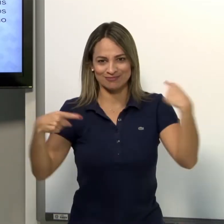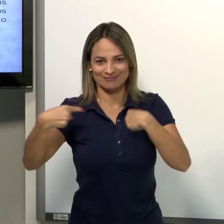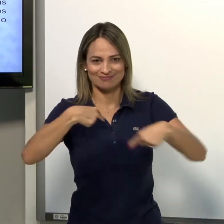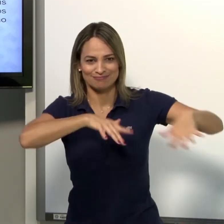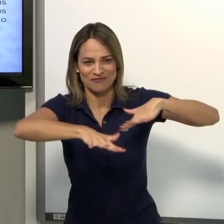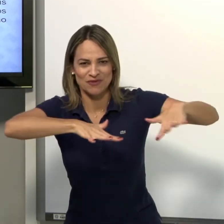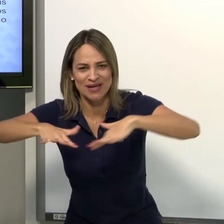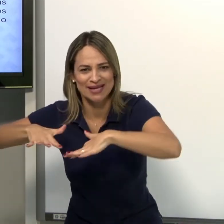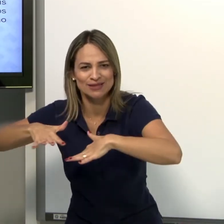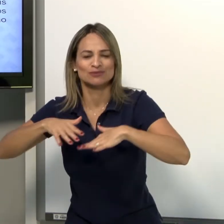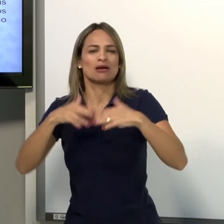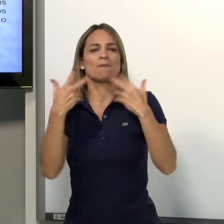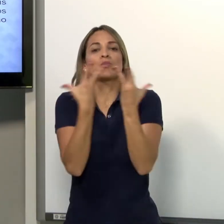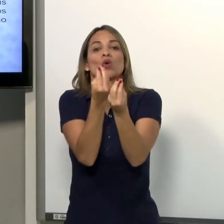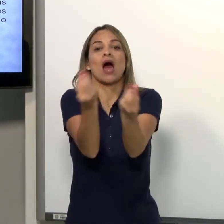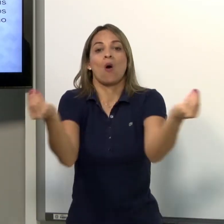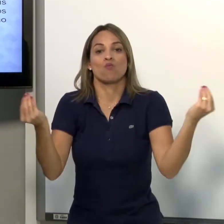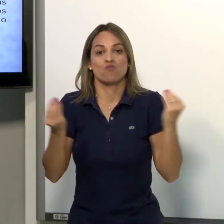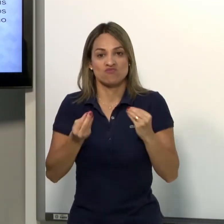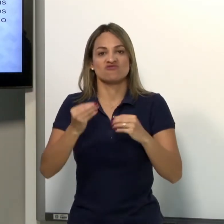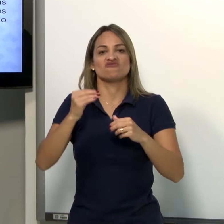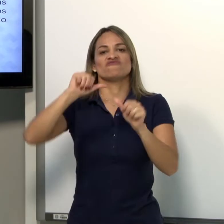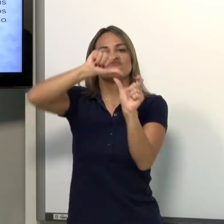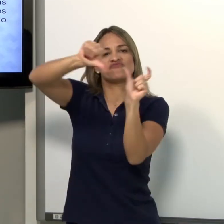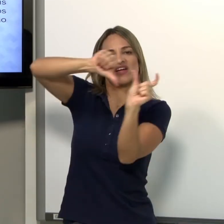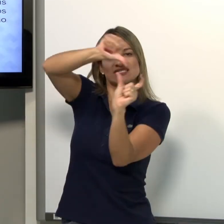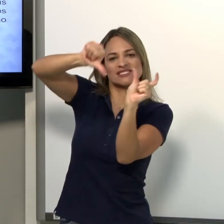de plural e flexão verbal.